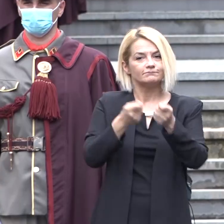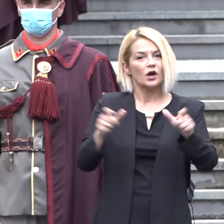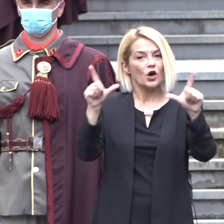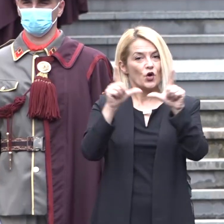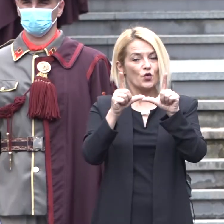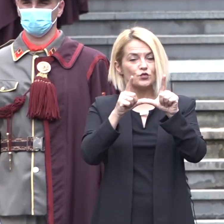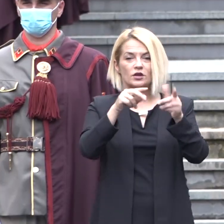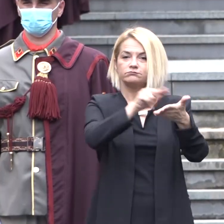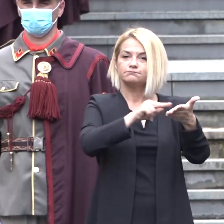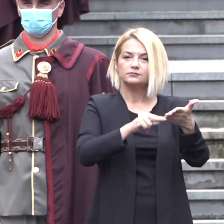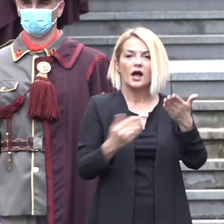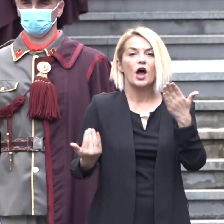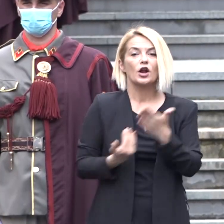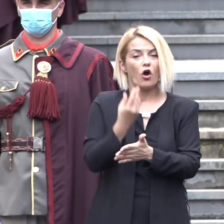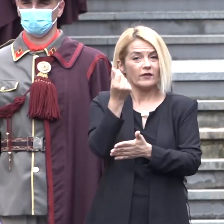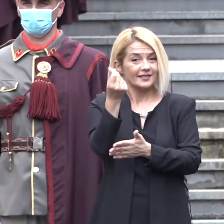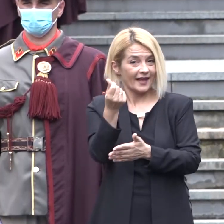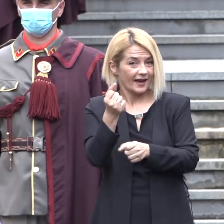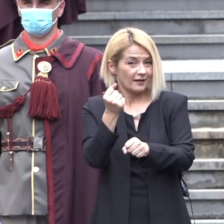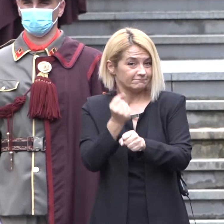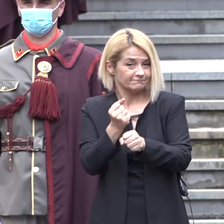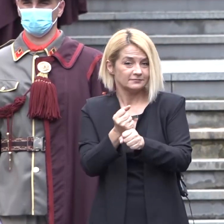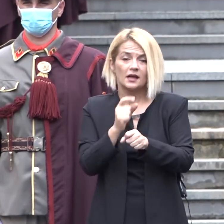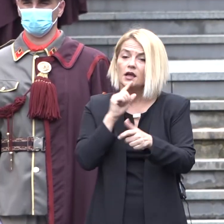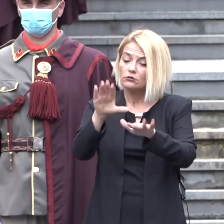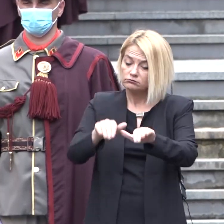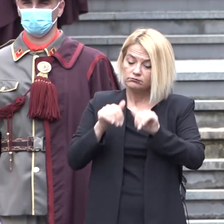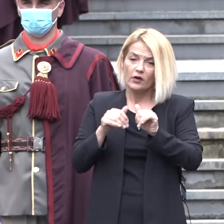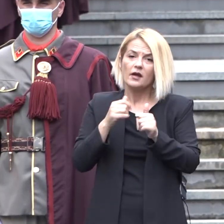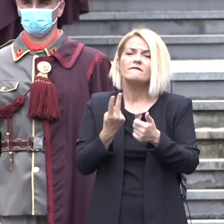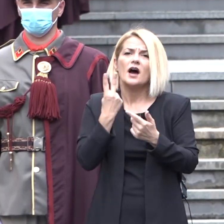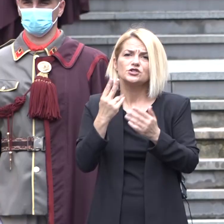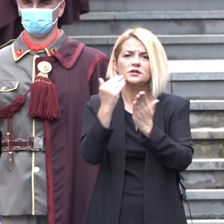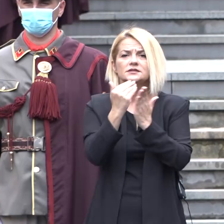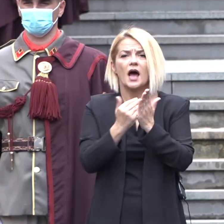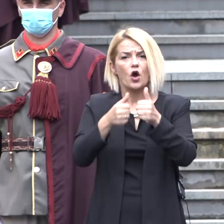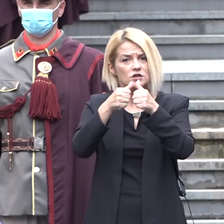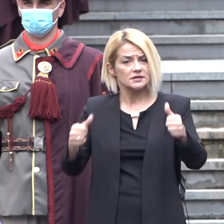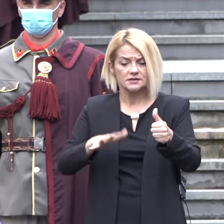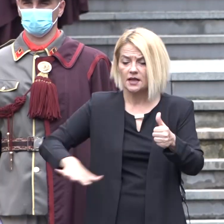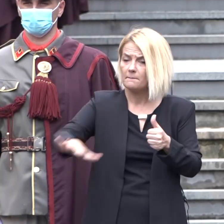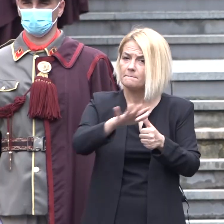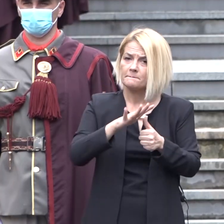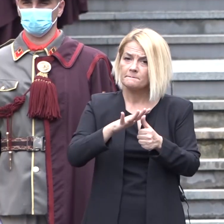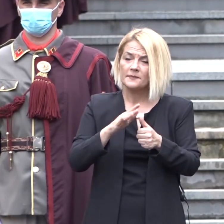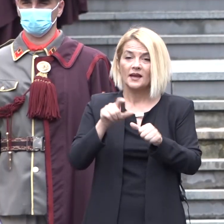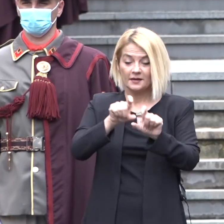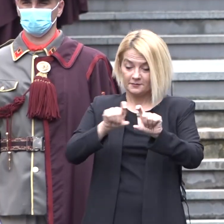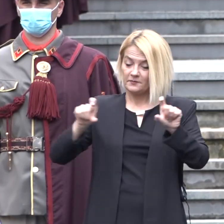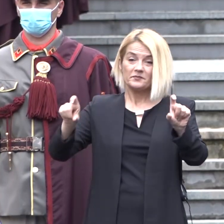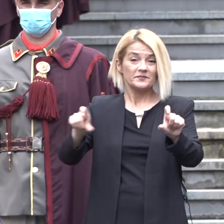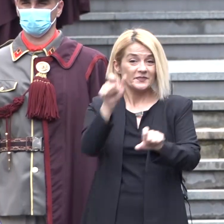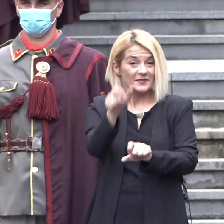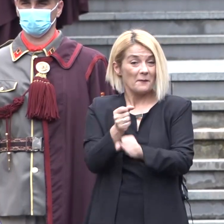воведе новата национална валута, де народ ја усвоје некоку битни системски закони. Пратениците од првиот состав со